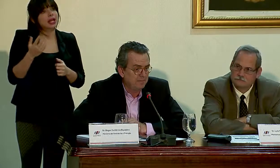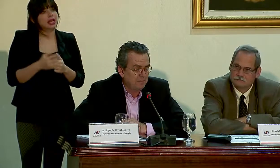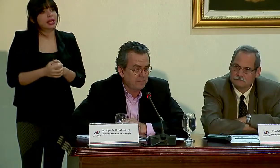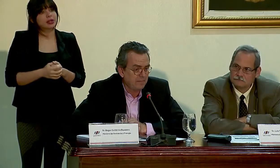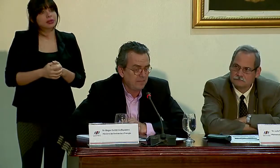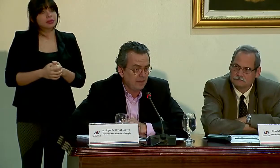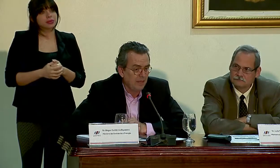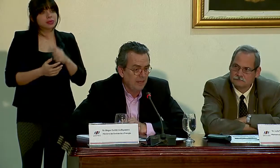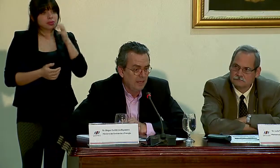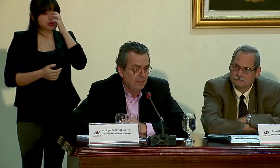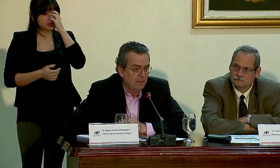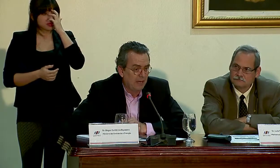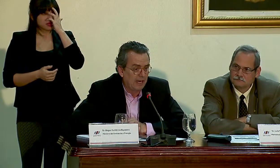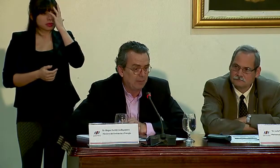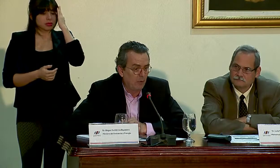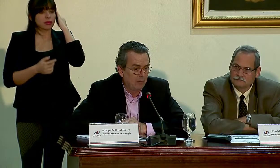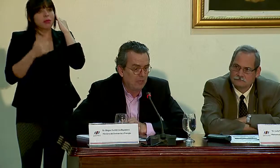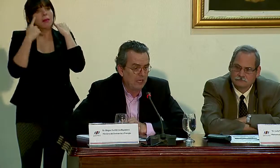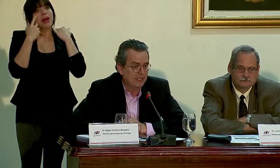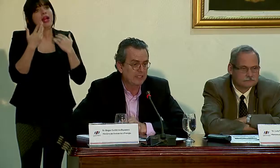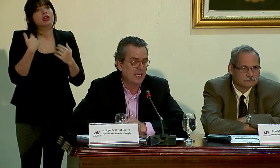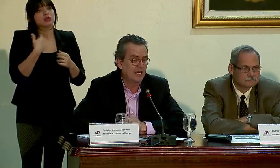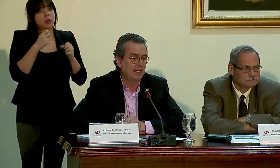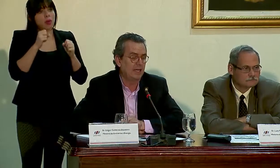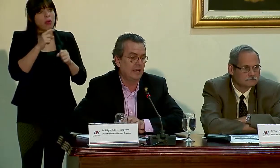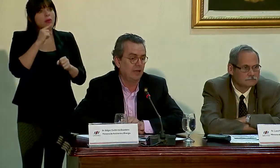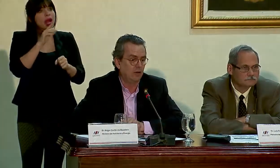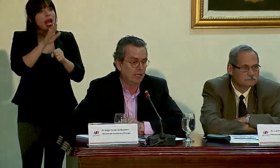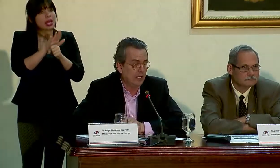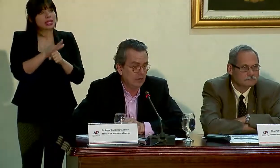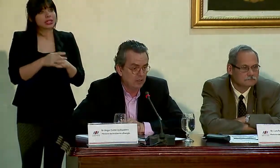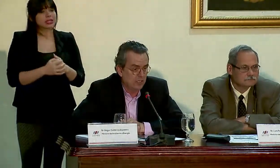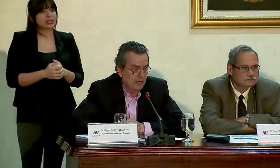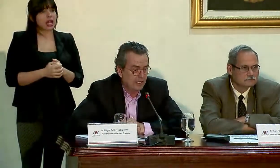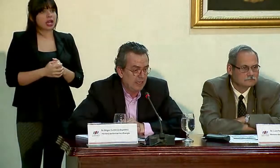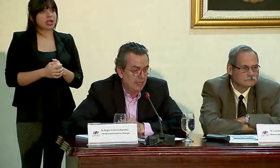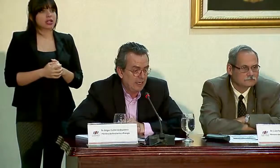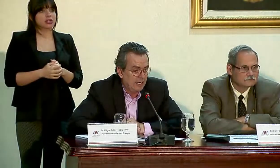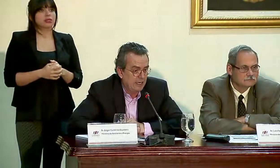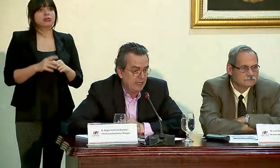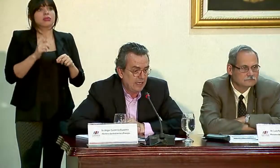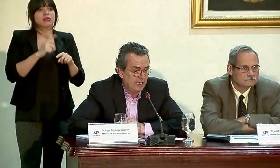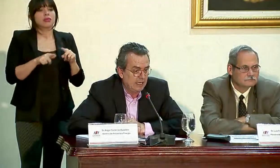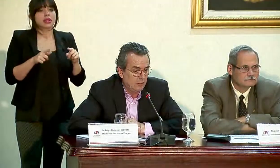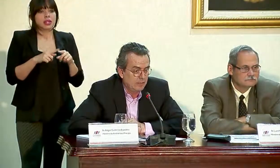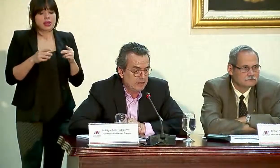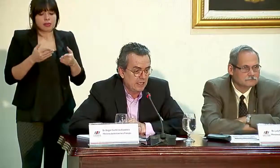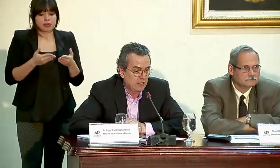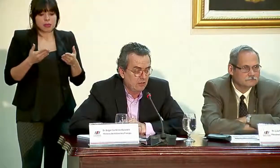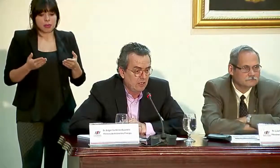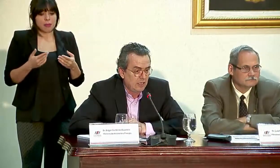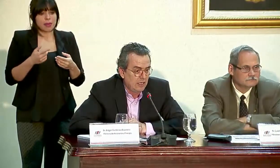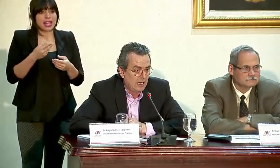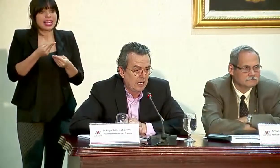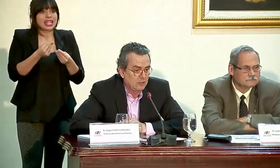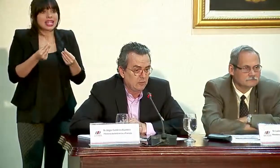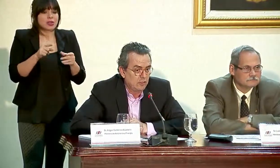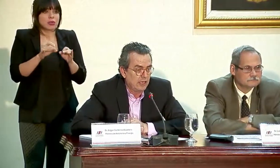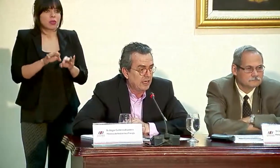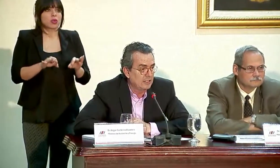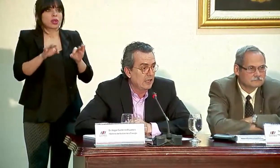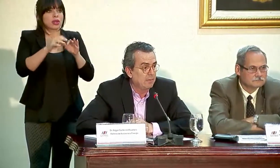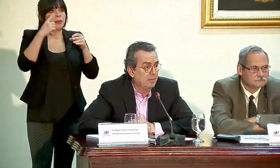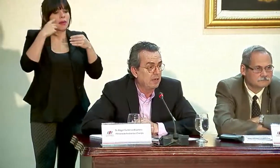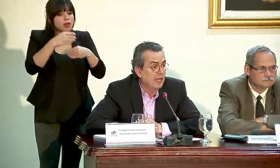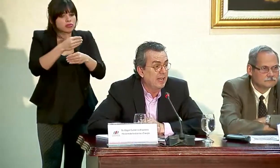podamos garantizarle el líquido preciado a las